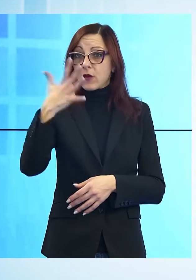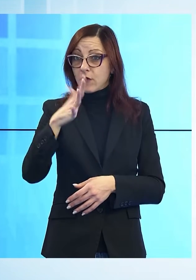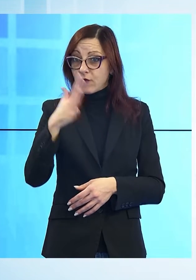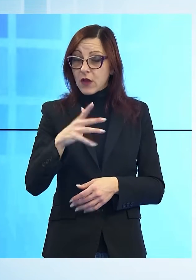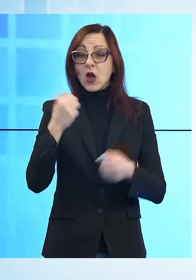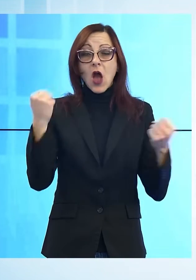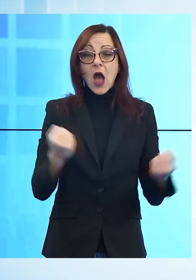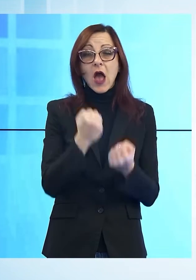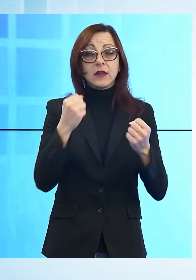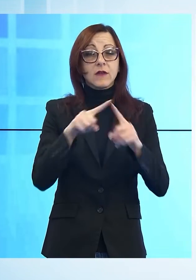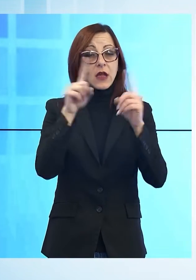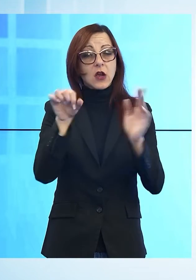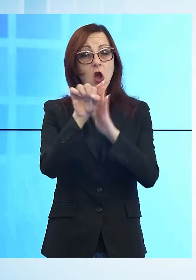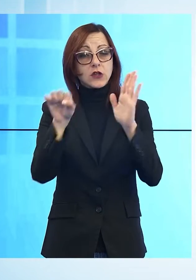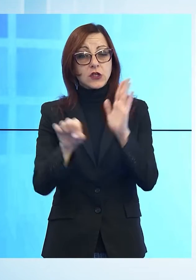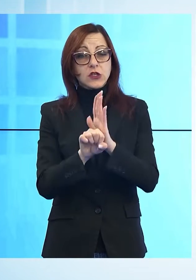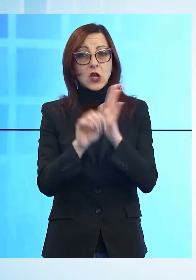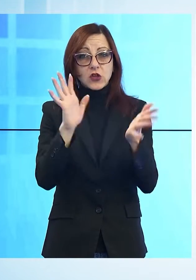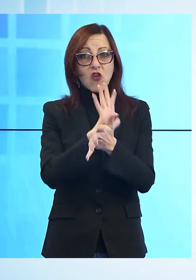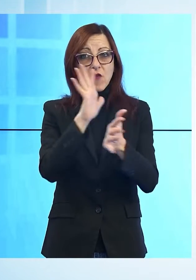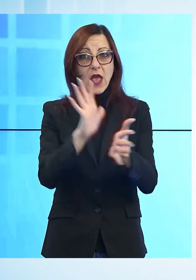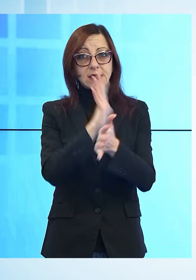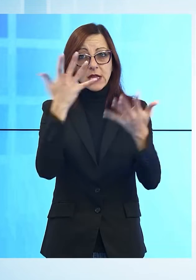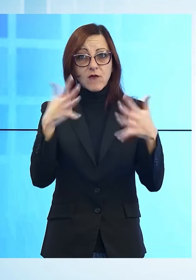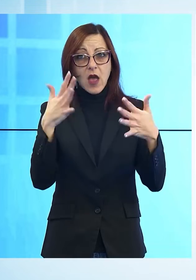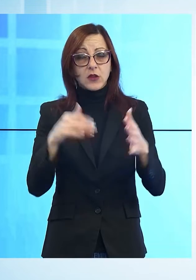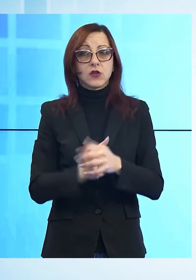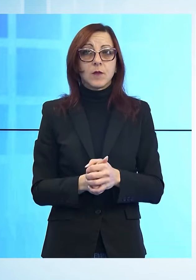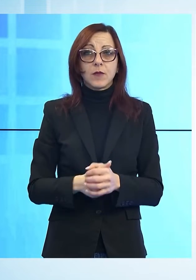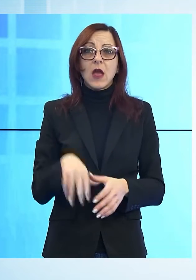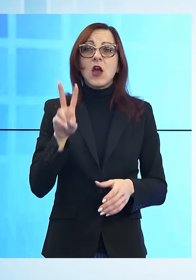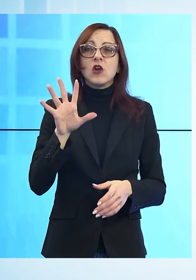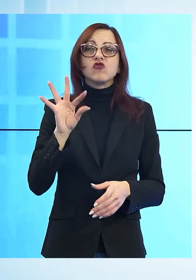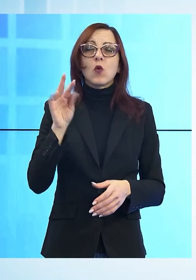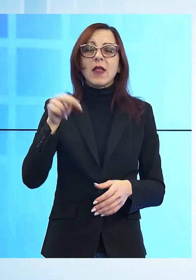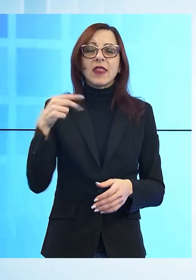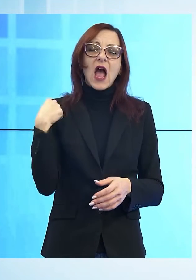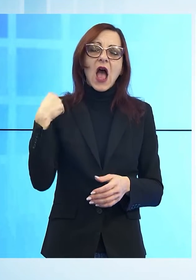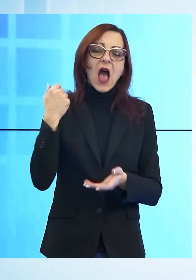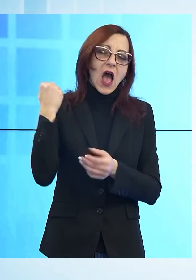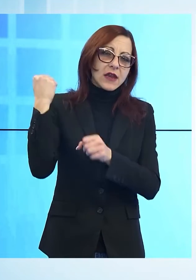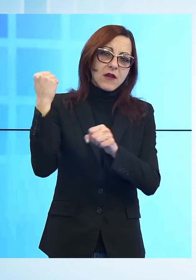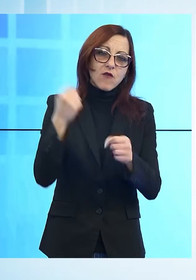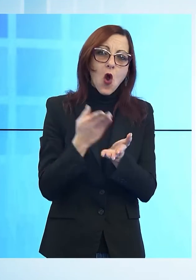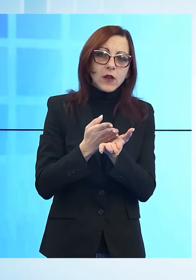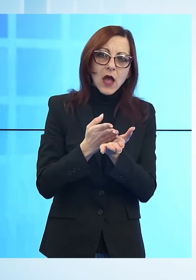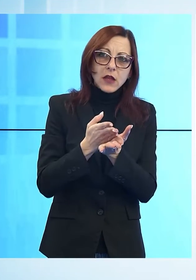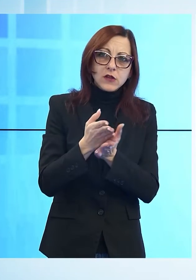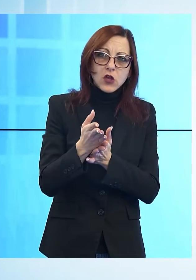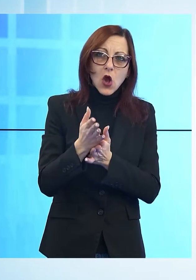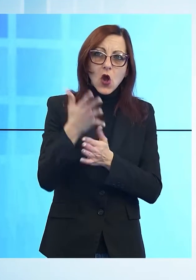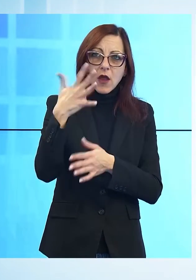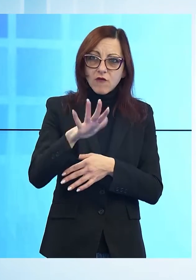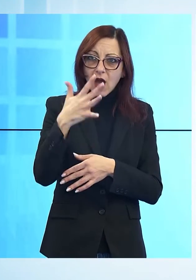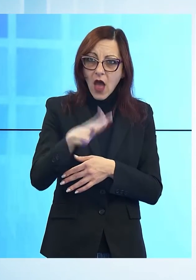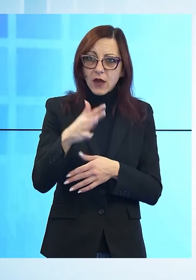le attività storiche. La Confesercenti ha festeggiato i 50 anni dalla sua fondazione e lo ha fatto con una serata di gala dedicata alle